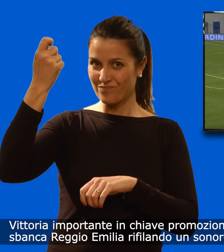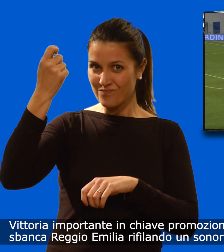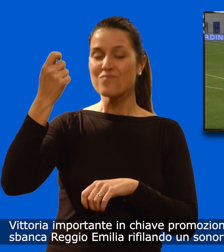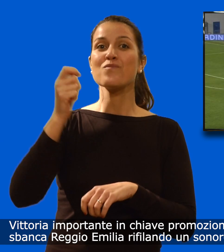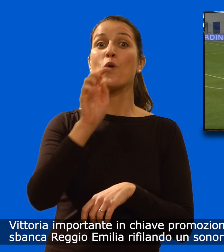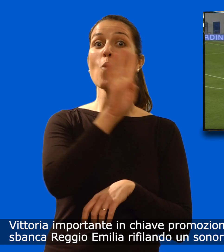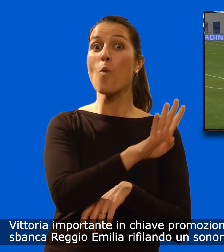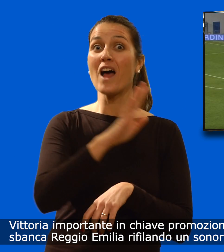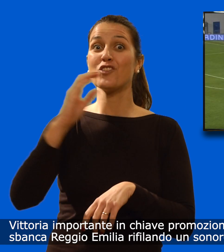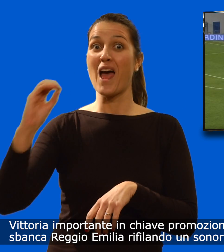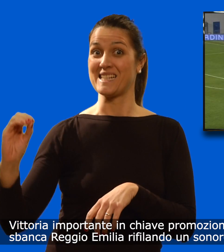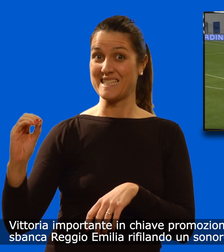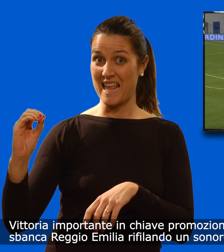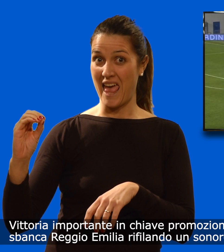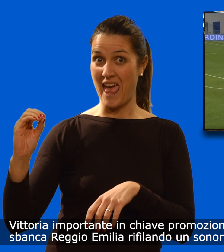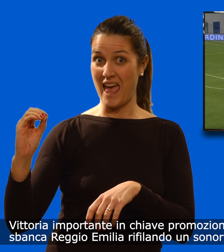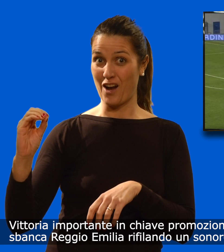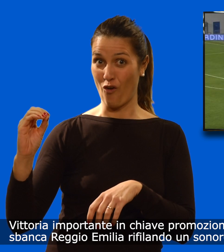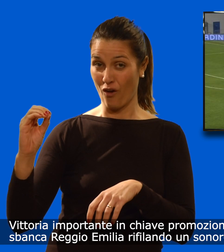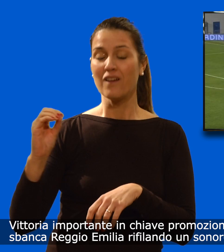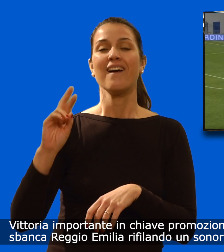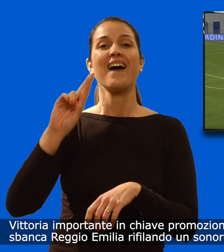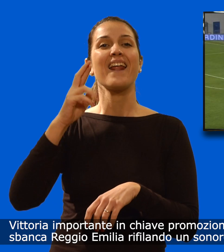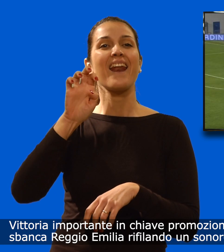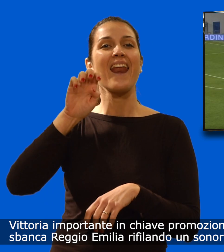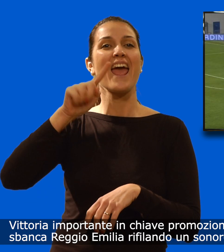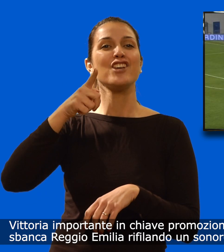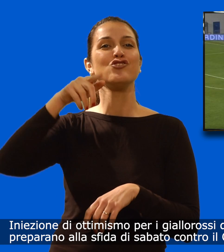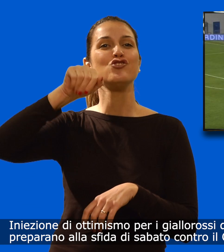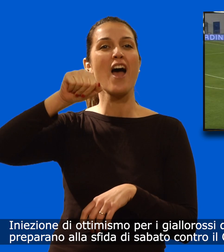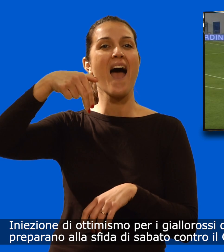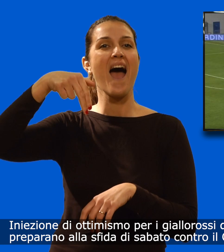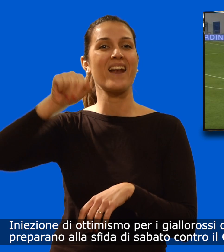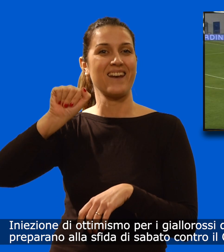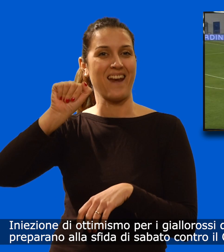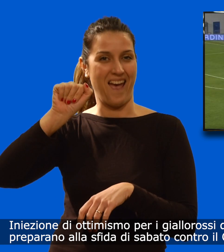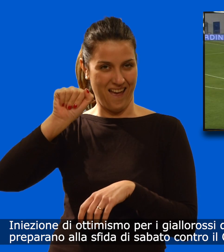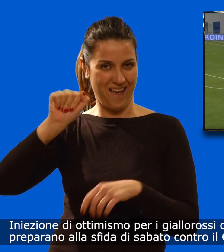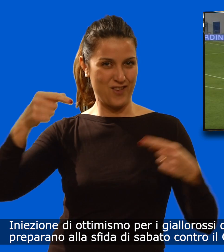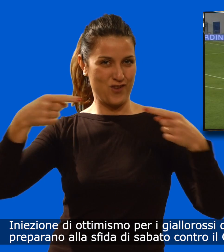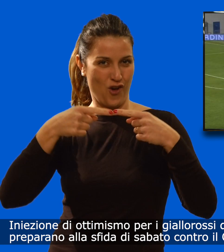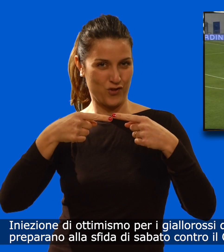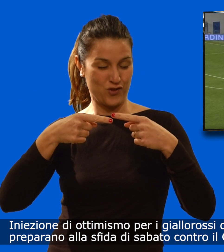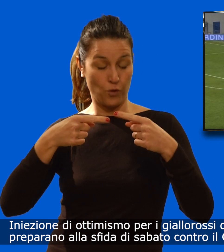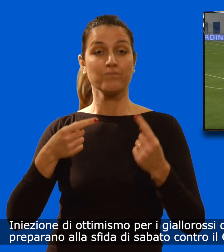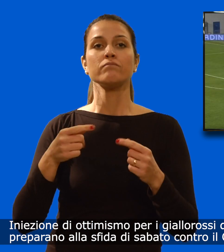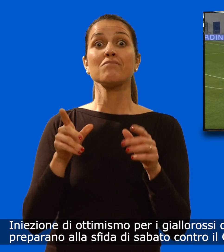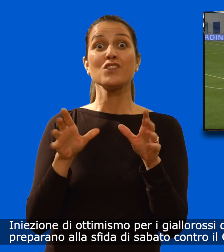rifilando un sonoro 4-0 alla Reggiana iniezione di ottimismo per i giallorozzi di Mister Corini